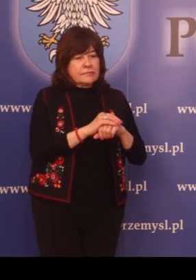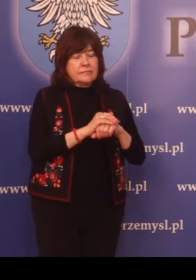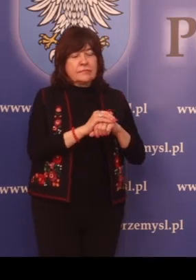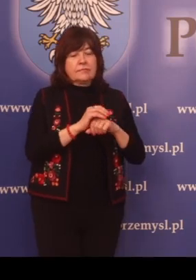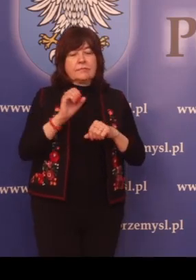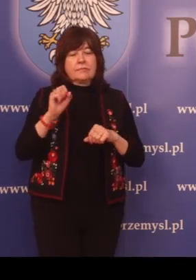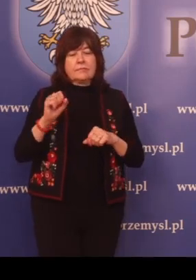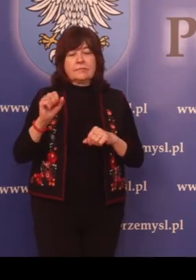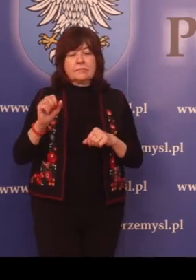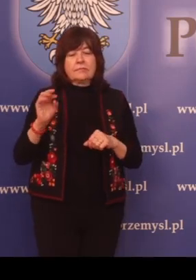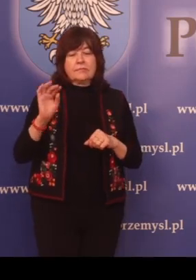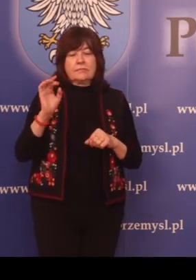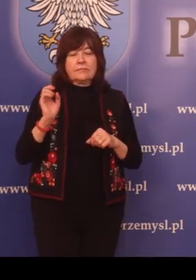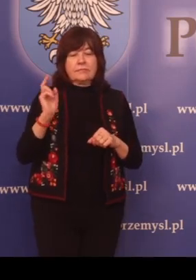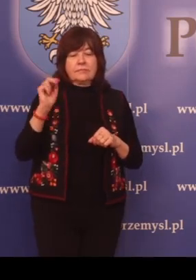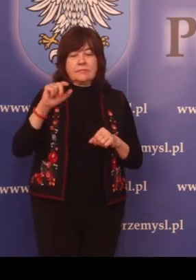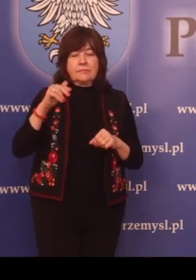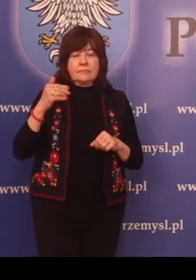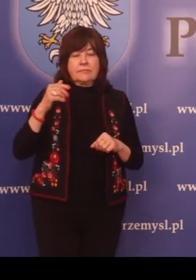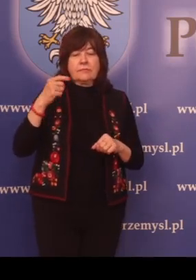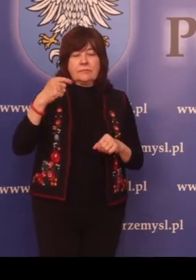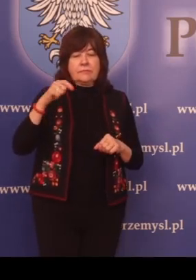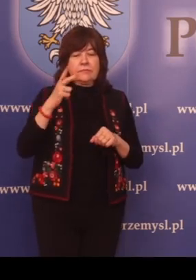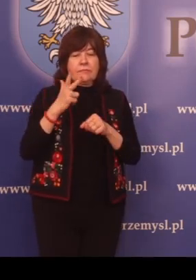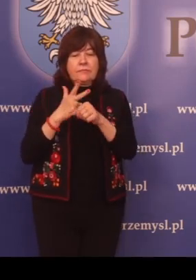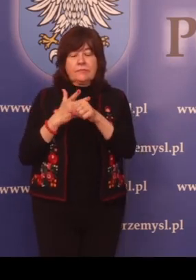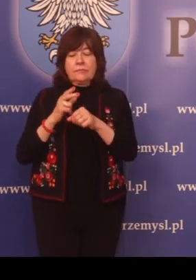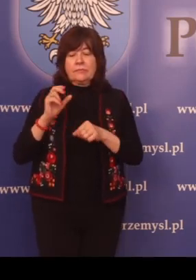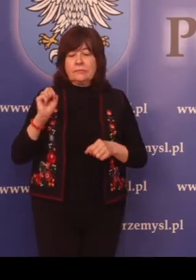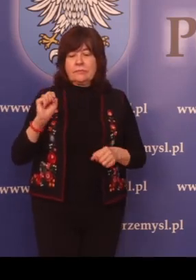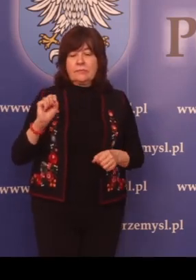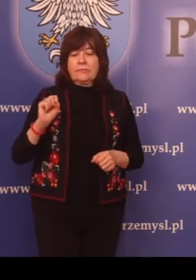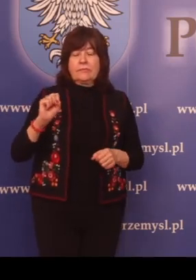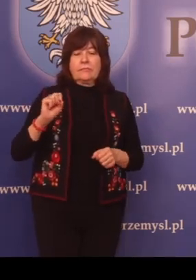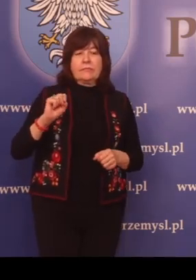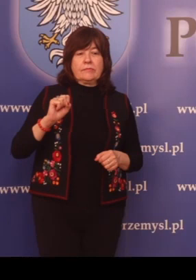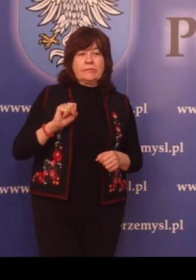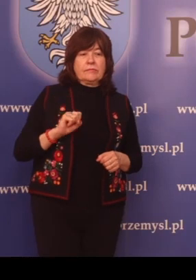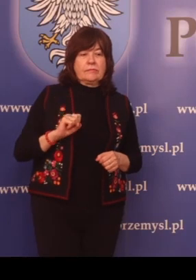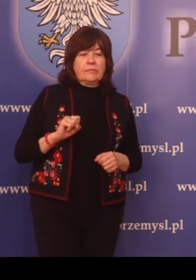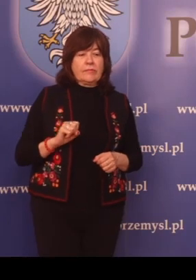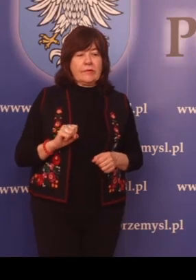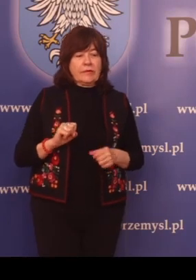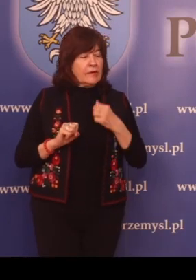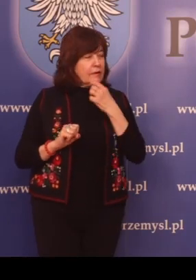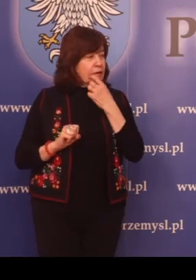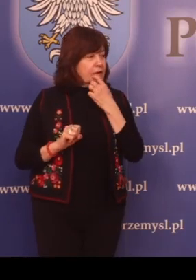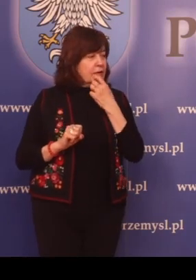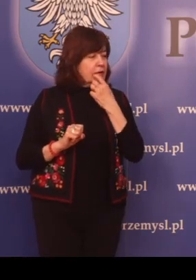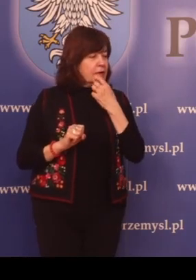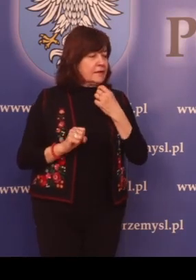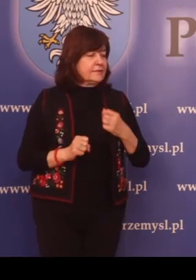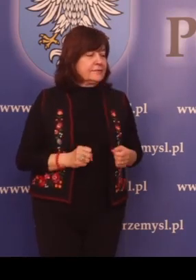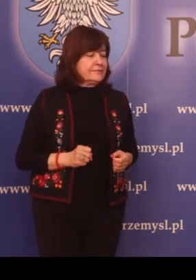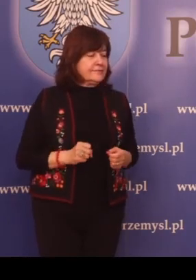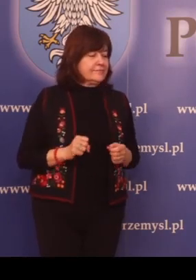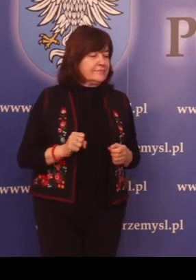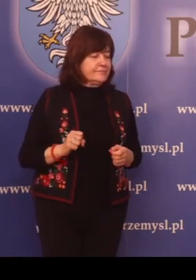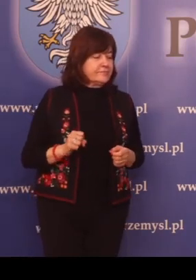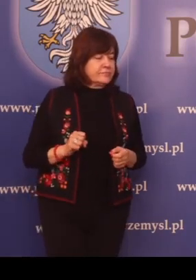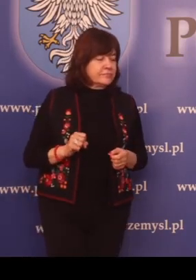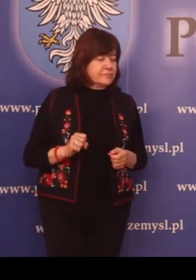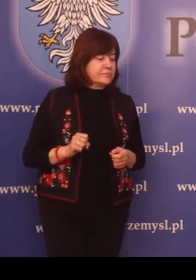artykułem 130a, ustęp 1, 1a,